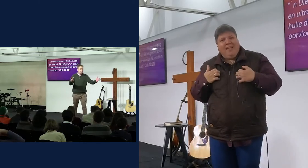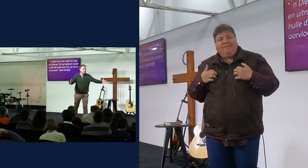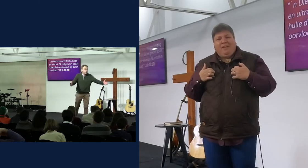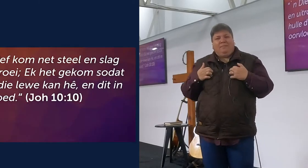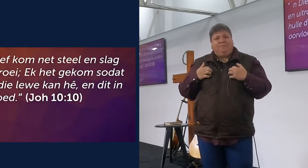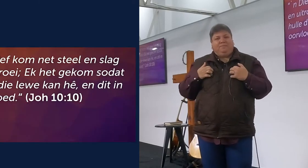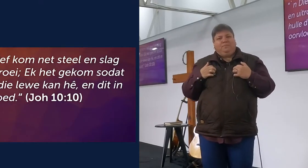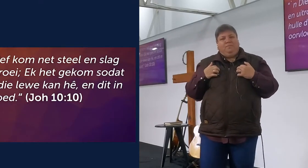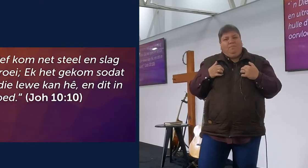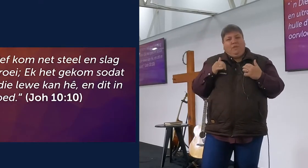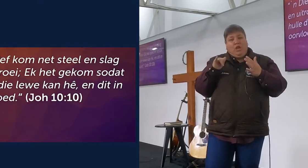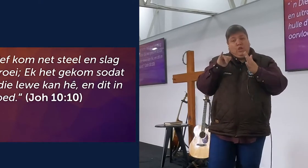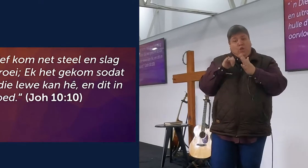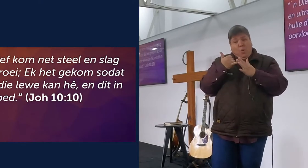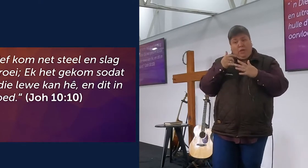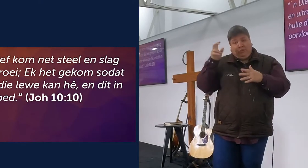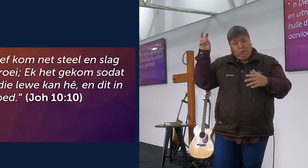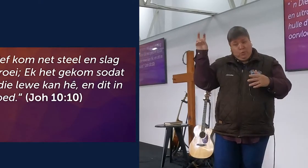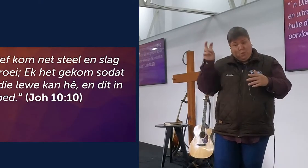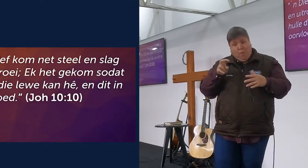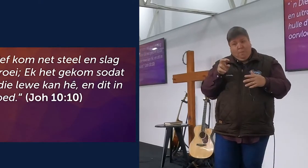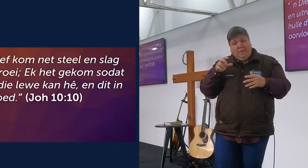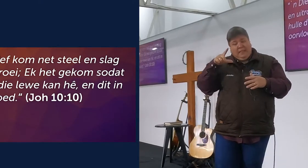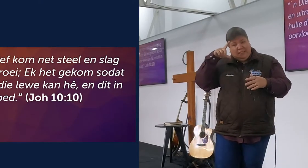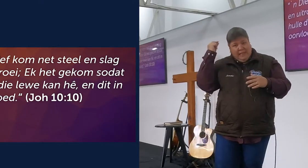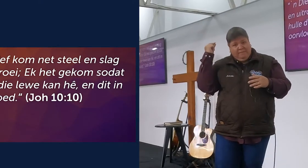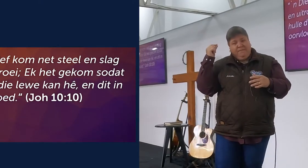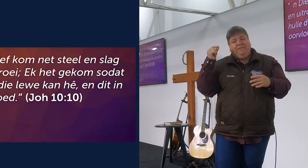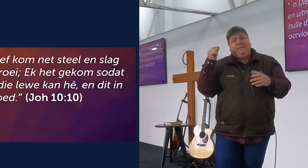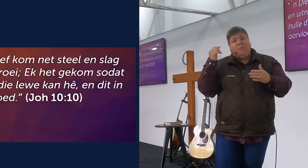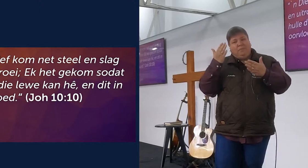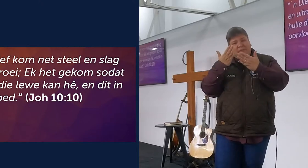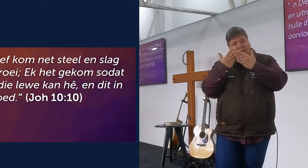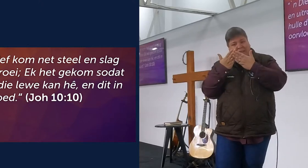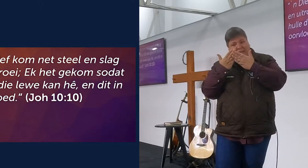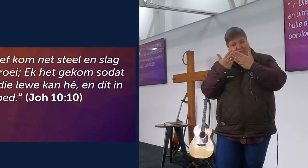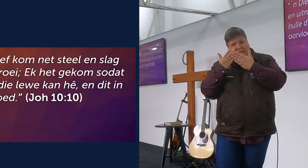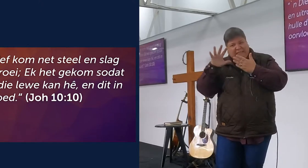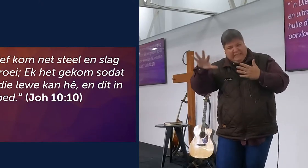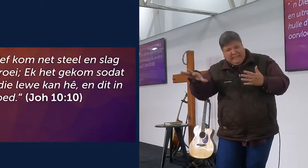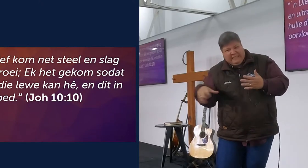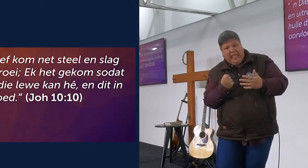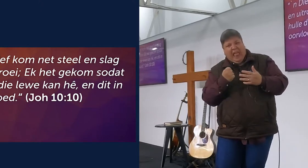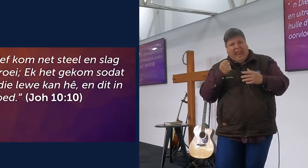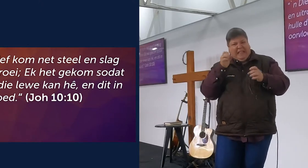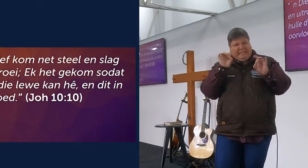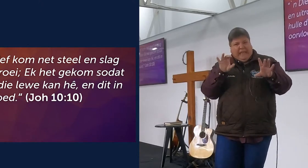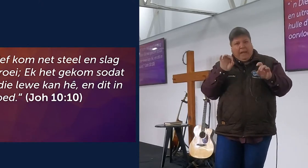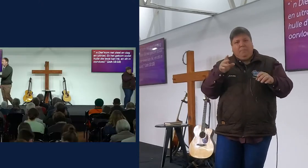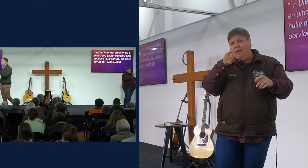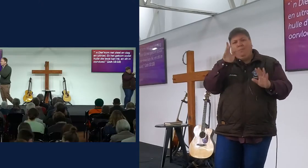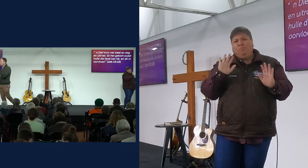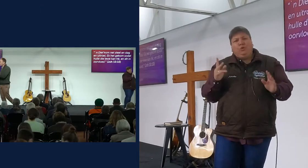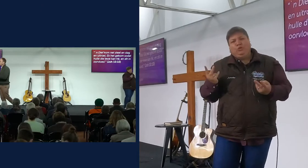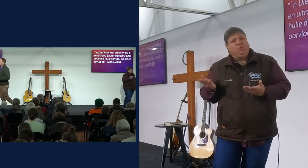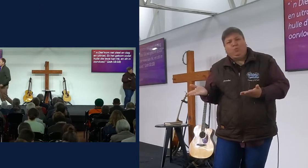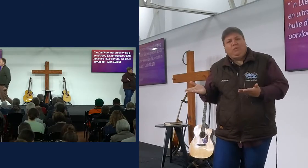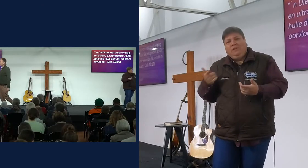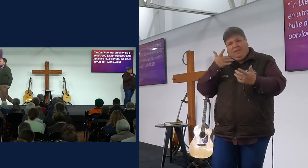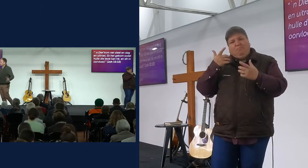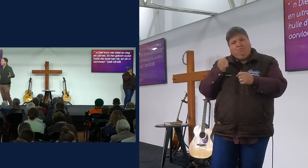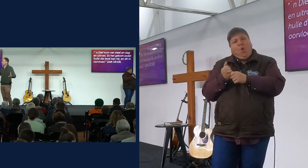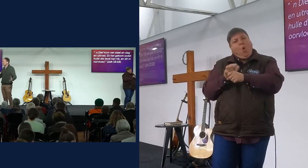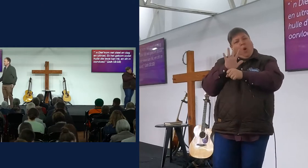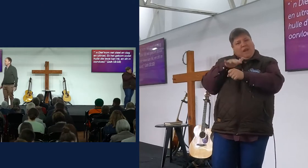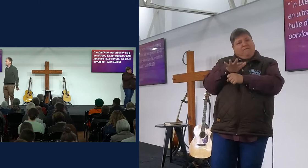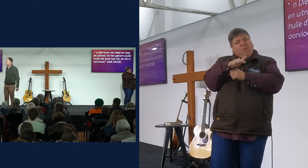lees ons, dief kom net te stel en te slag en uit te roei, maar ek het gekom, so dat jylle leven in oorvloed kan hee, die heren wil vir jou leven in oorvloed hee, nou, net voordat jy